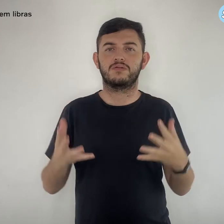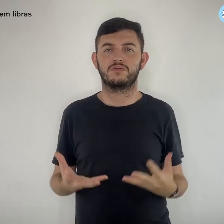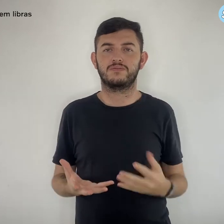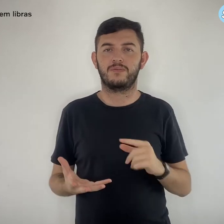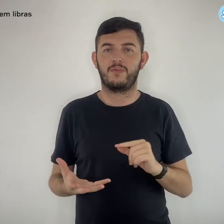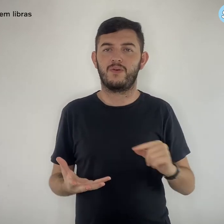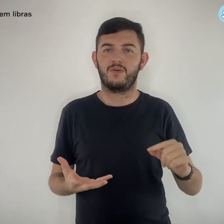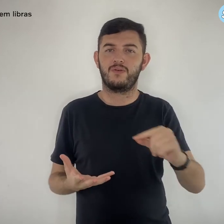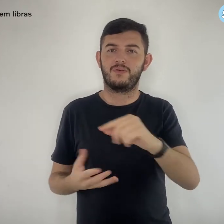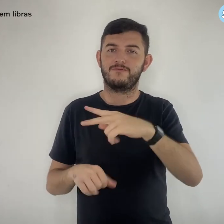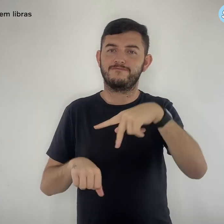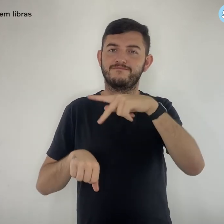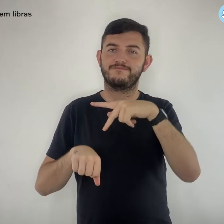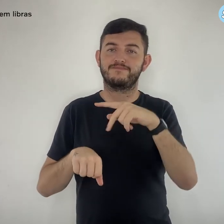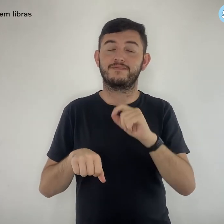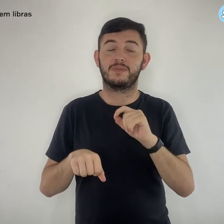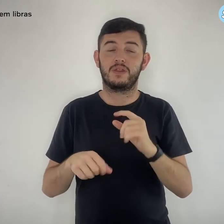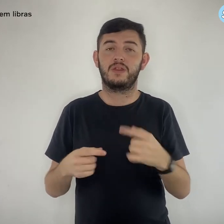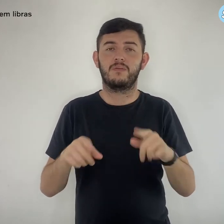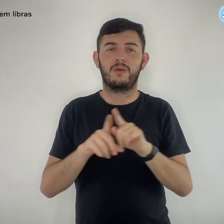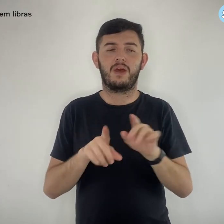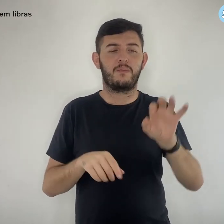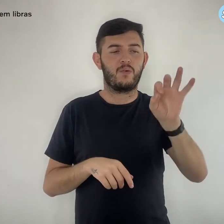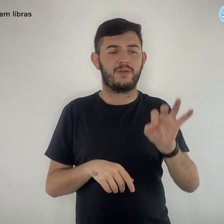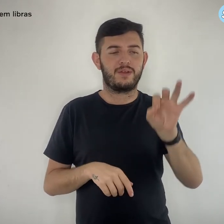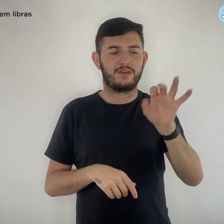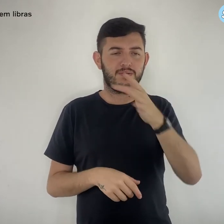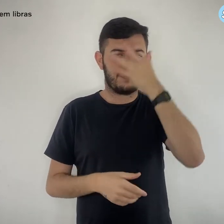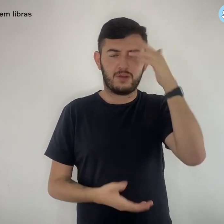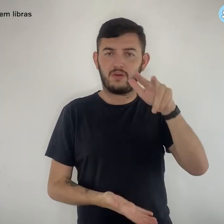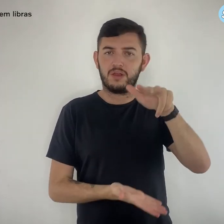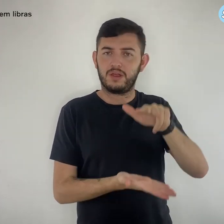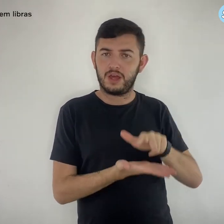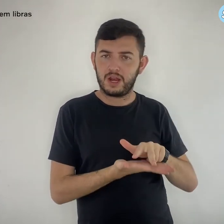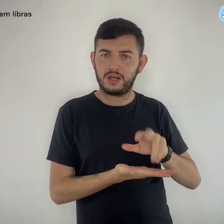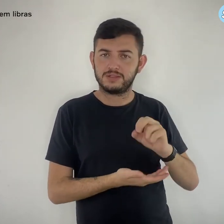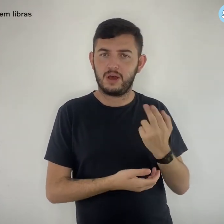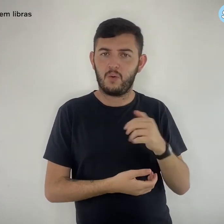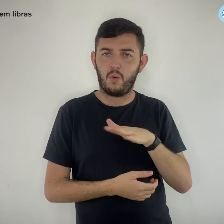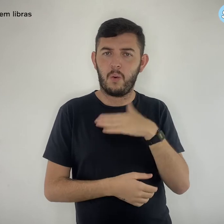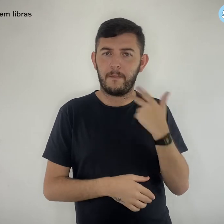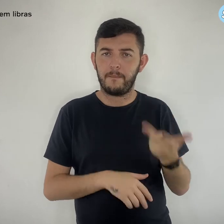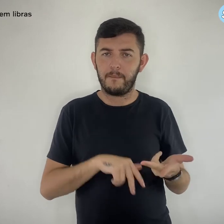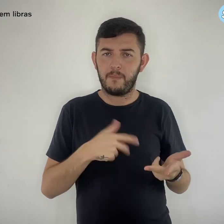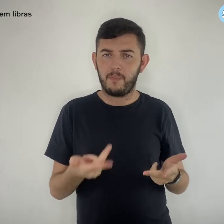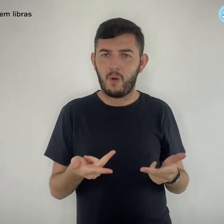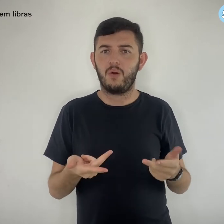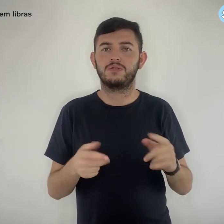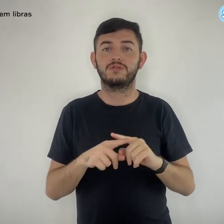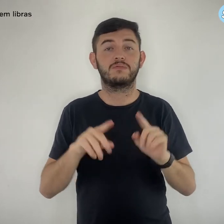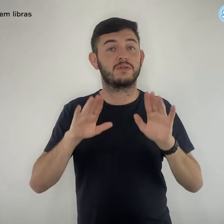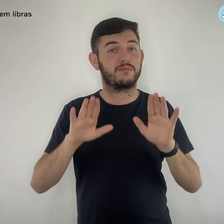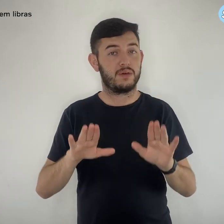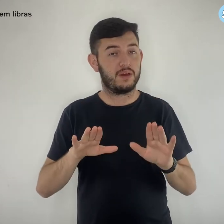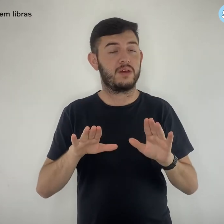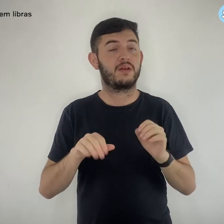diversas partes do mundo. Além de reduzir internações e mortes, a vacina infantil tem o